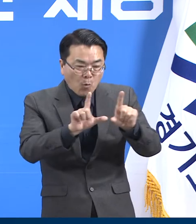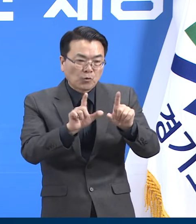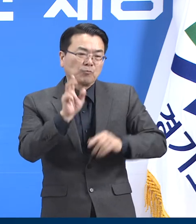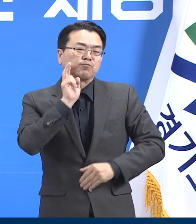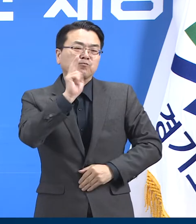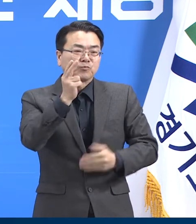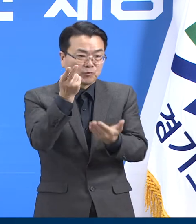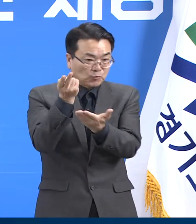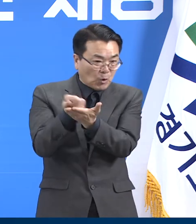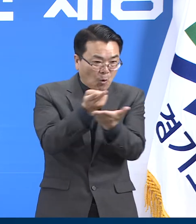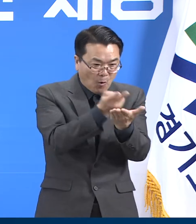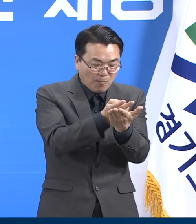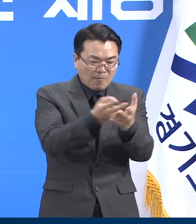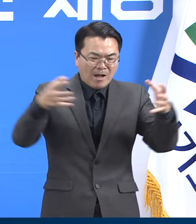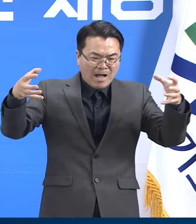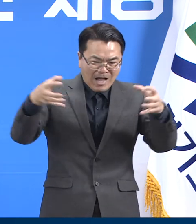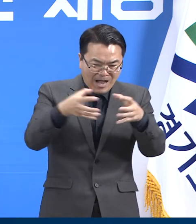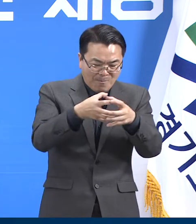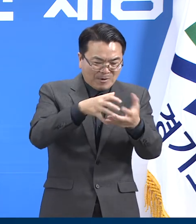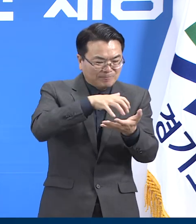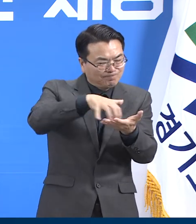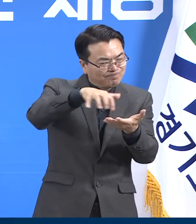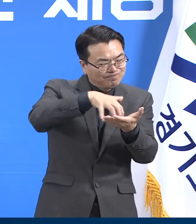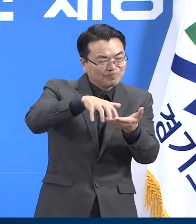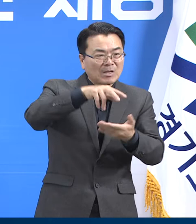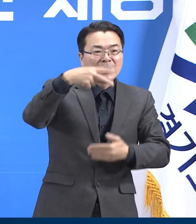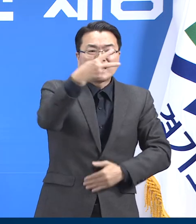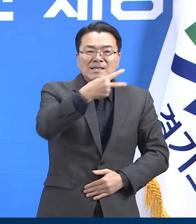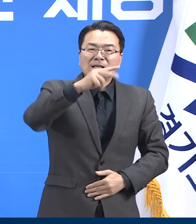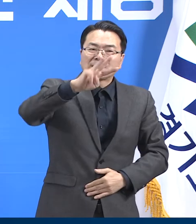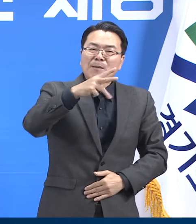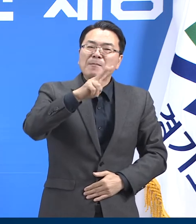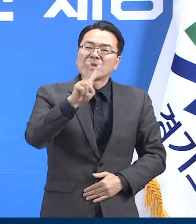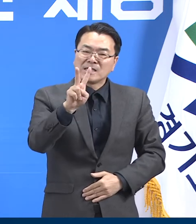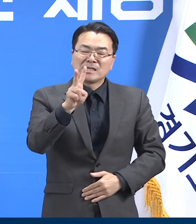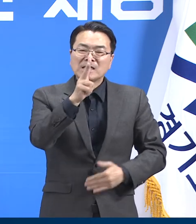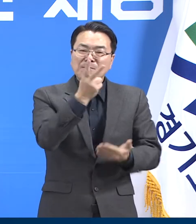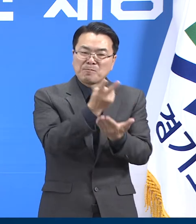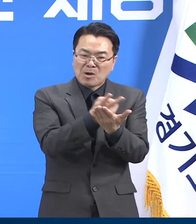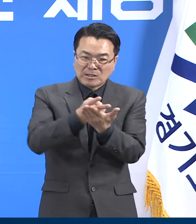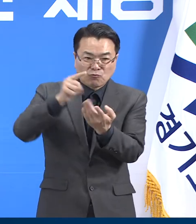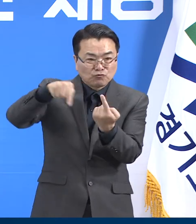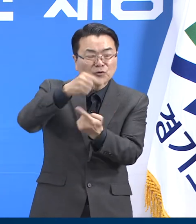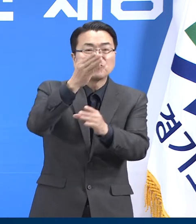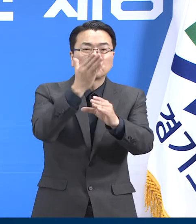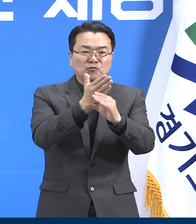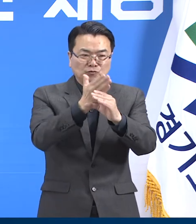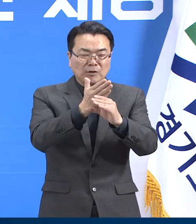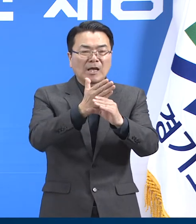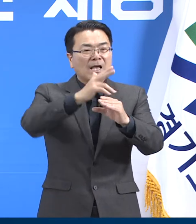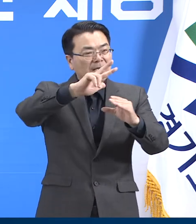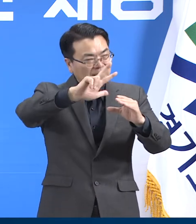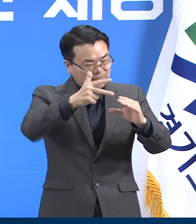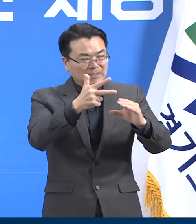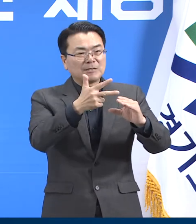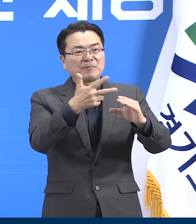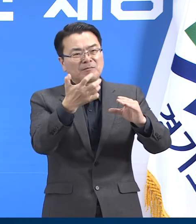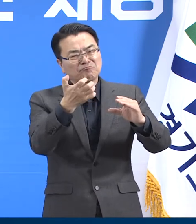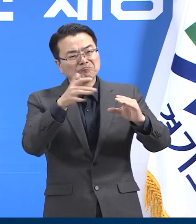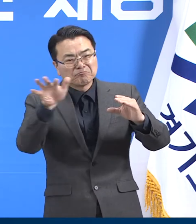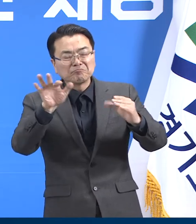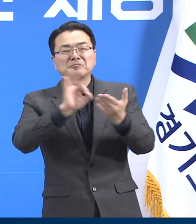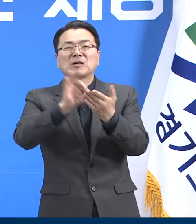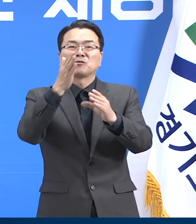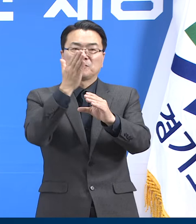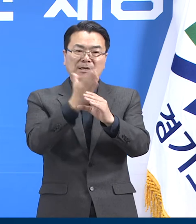합한 도내 의료기관 확보 병상은 총 2,302개입니다. 현재 1,776 병상을 사용하고 있으며